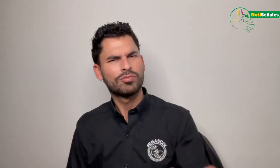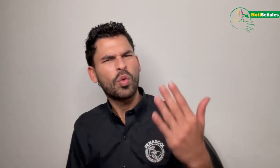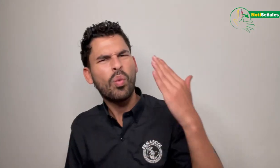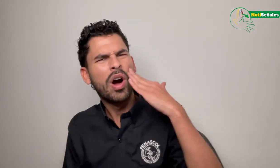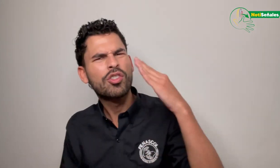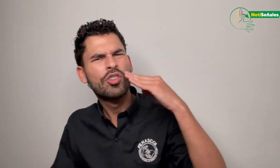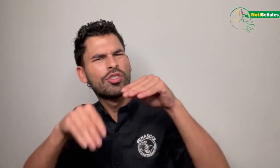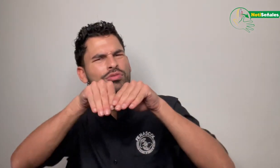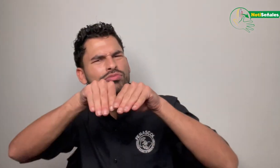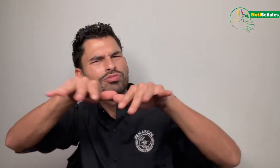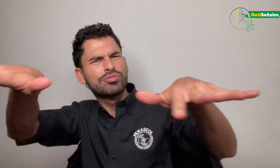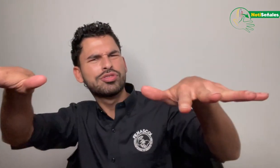¿Y cuándo es la emisión?